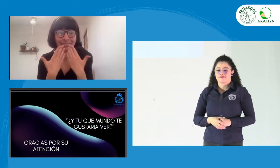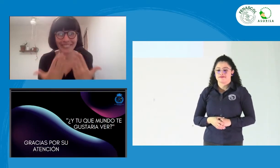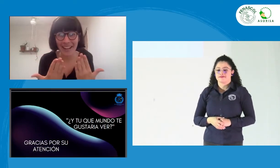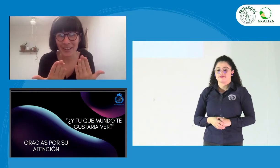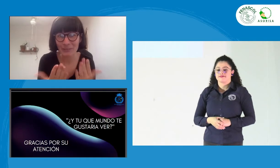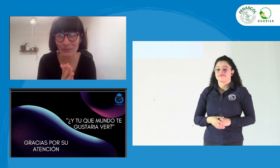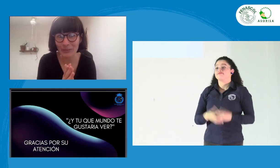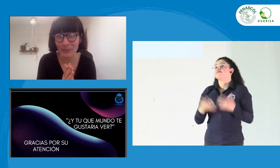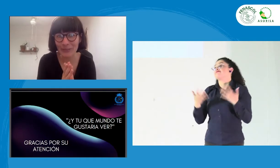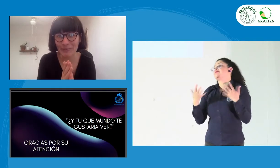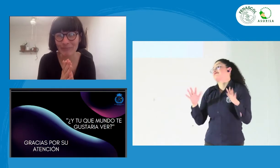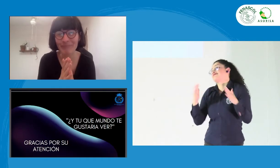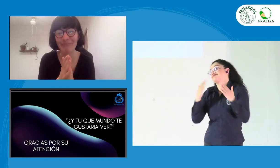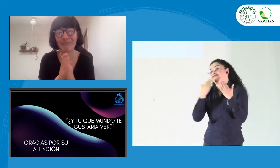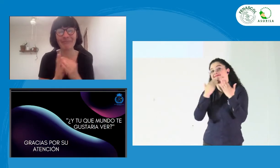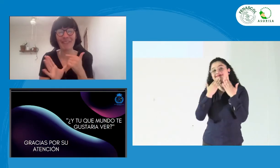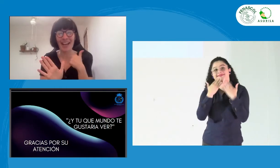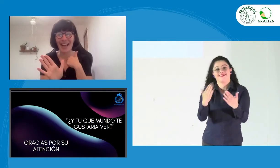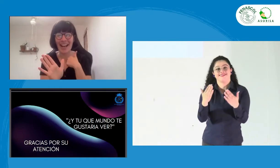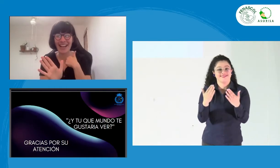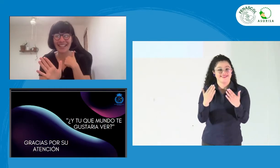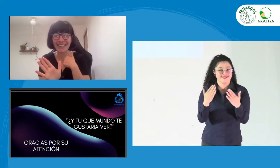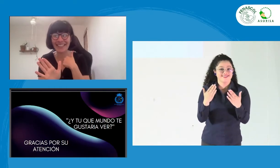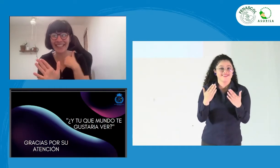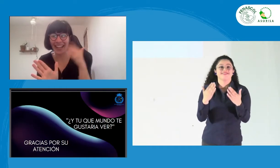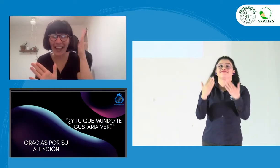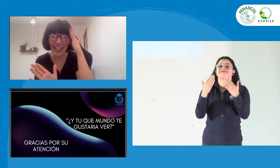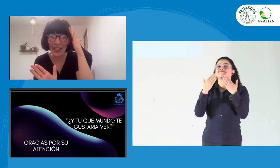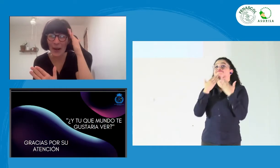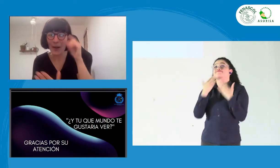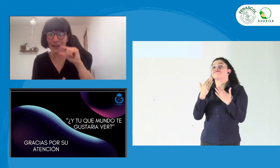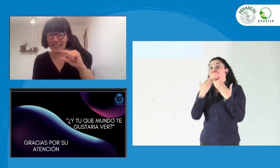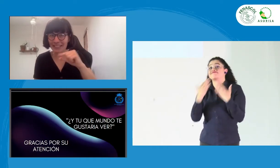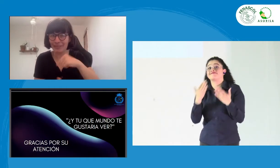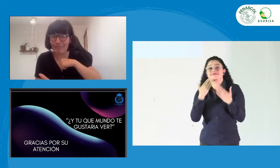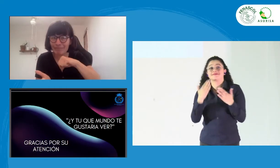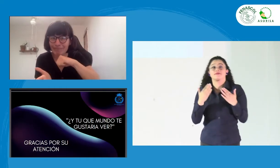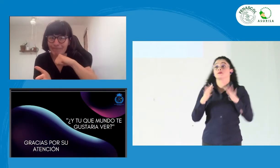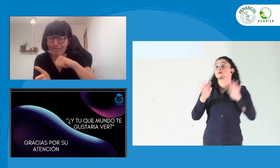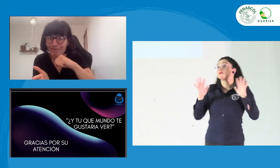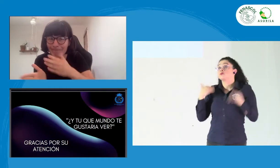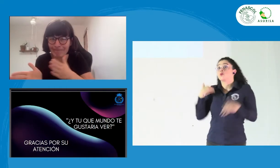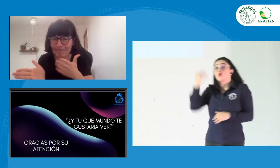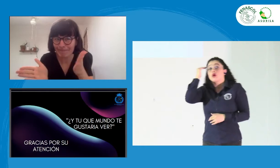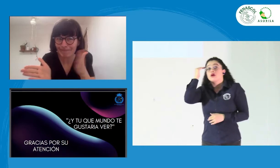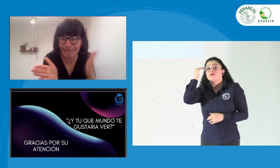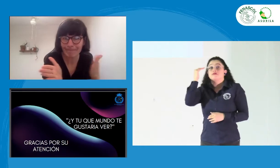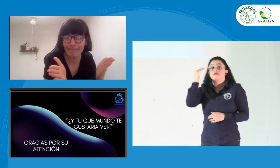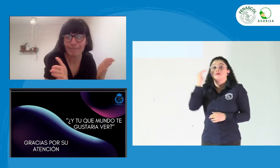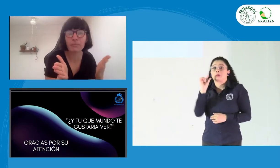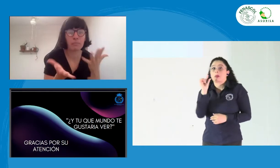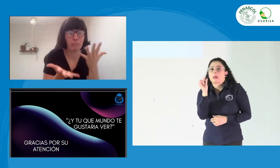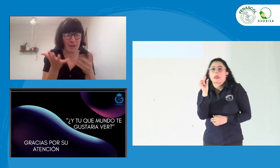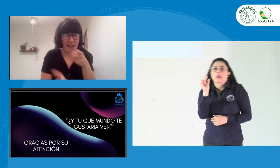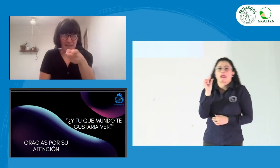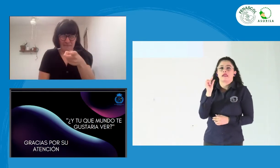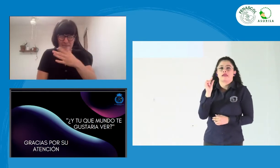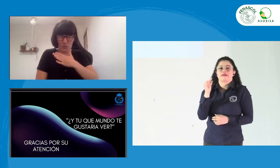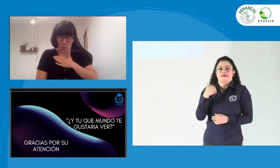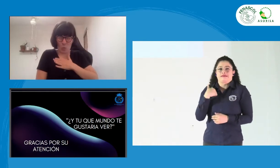Así que de esta manera he terminado. Les doy las gracias a todas, a todos. La verdad es que